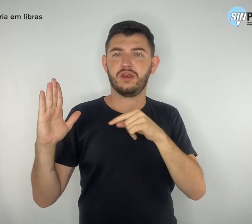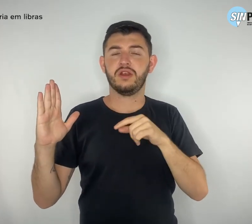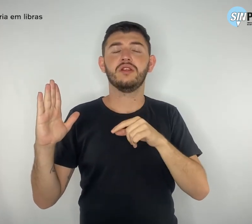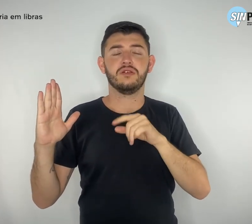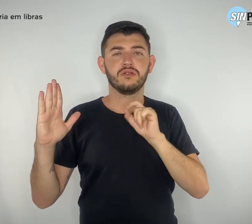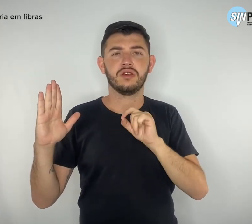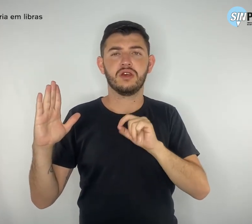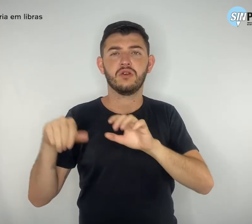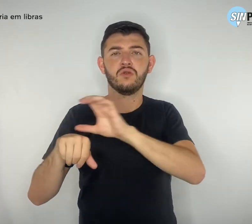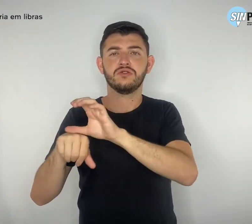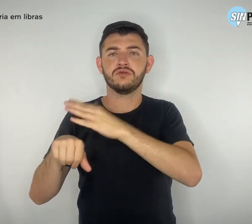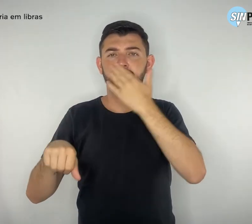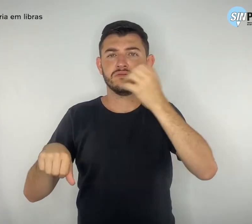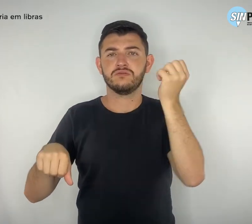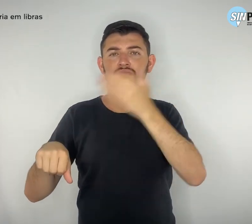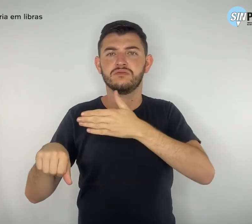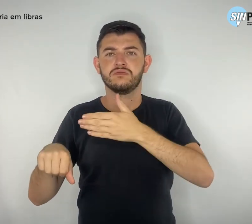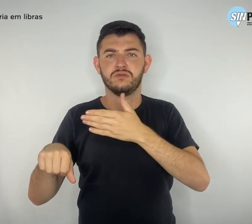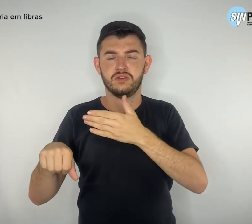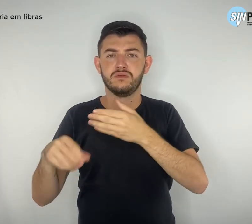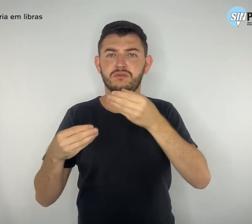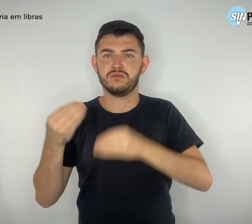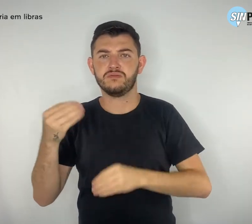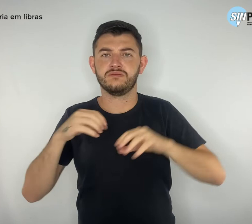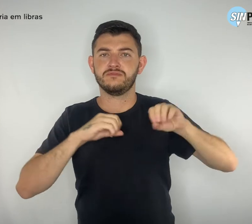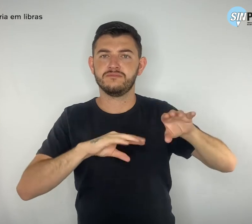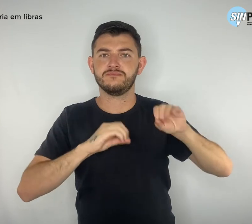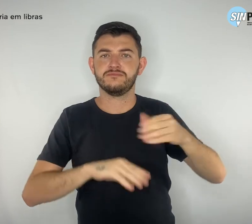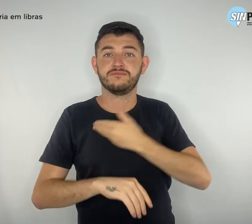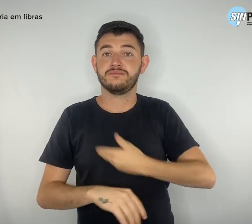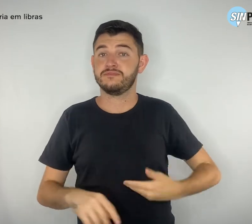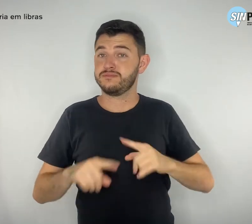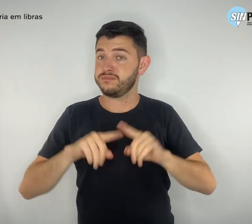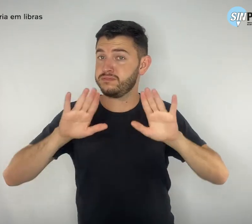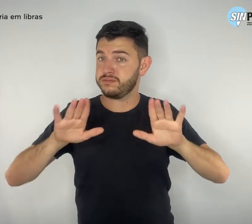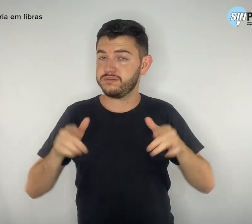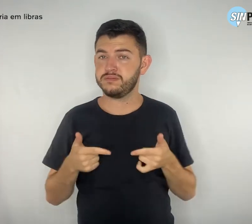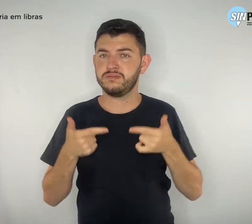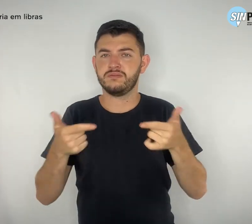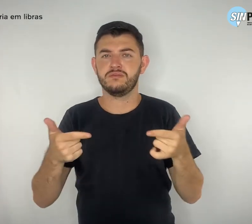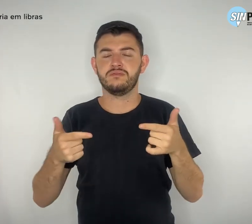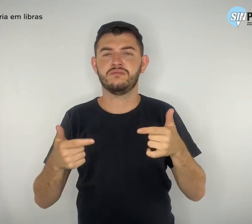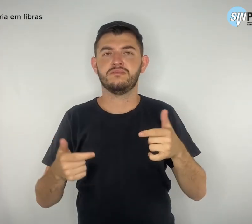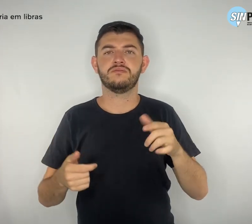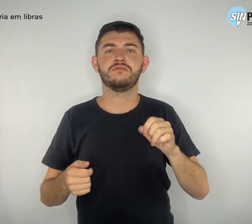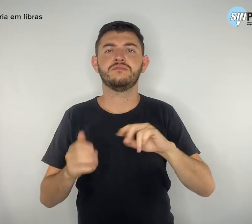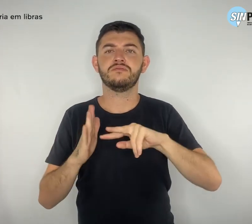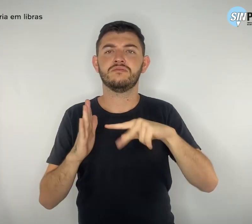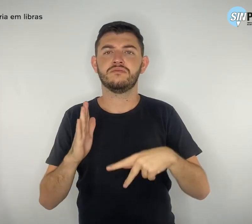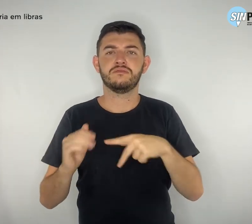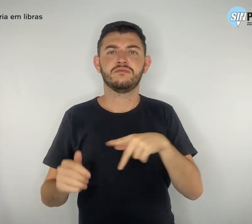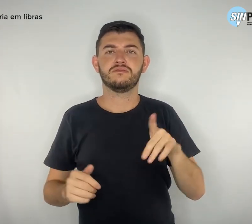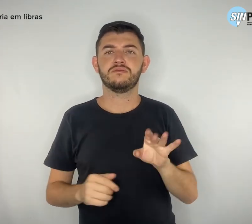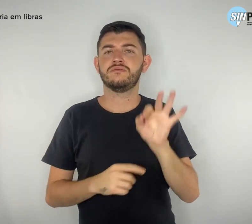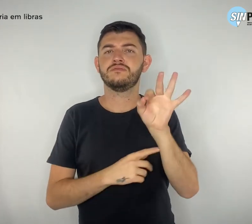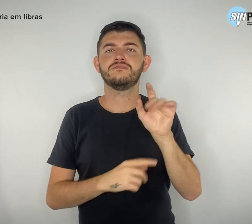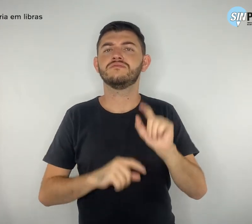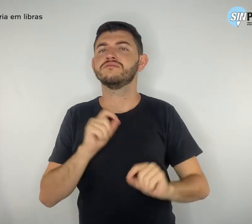pública. Uma das frentes tomadas pelo sindicato foi a entrada de um recurso especial